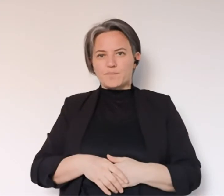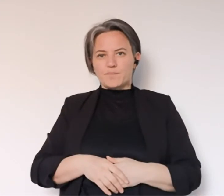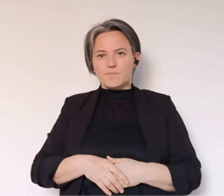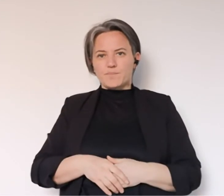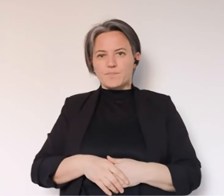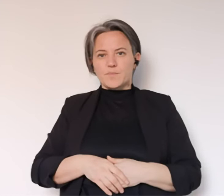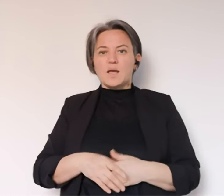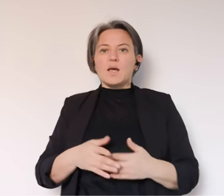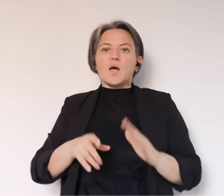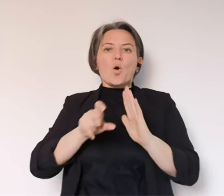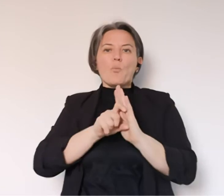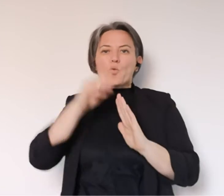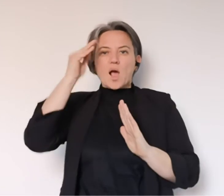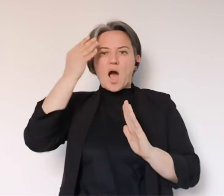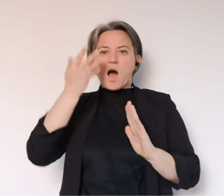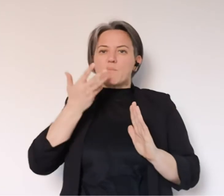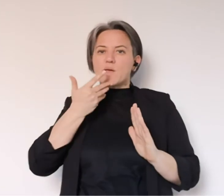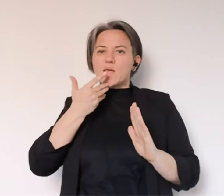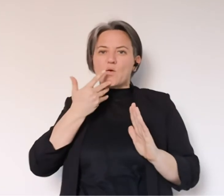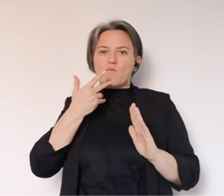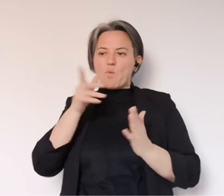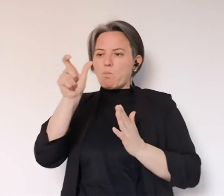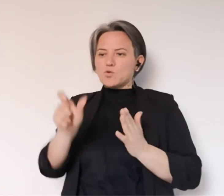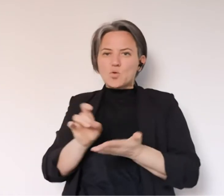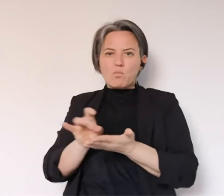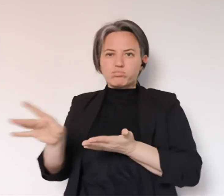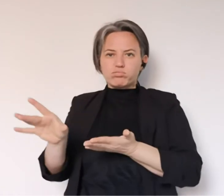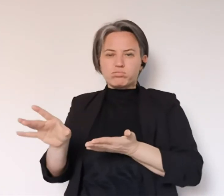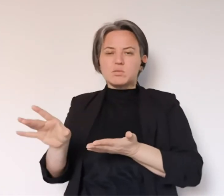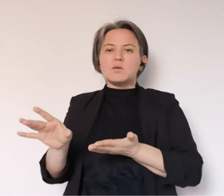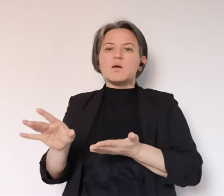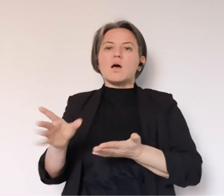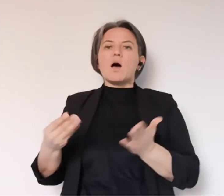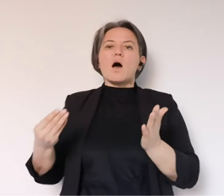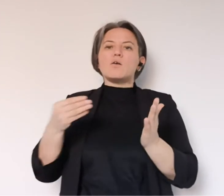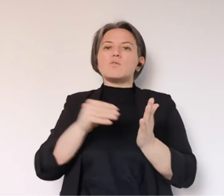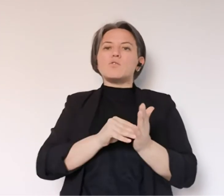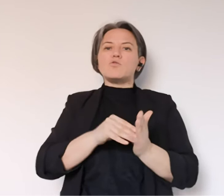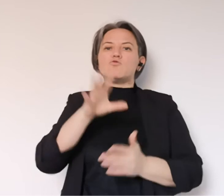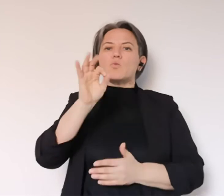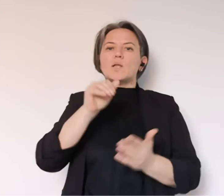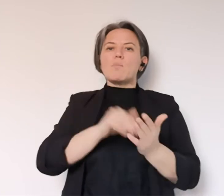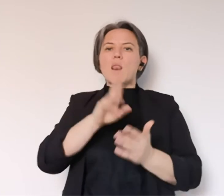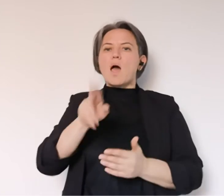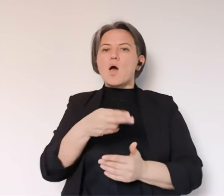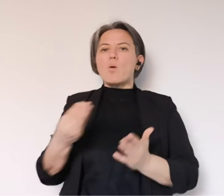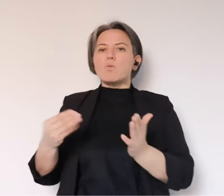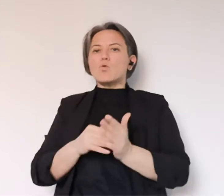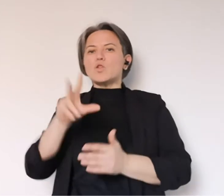impellente, urgente, al fine di non lasciare dietro nessuno, come Comune di Carpi abbiamo deciso di aggiungere